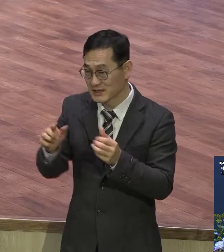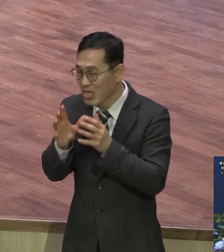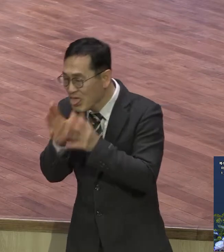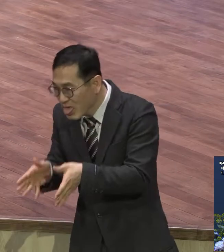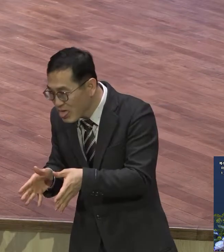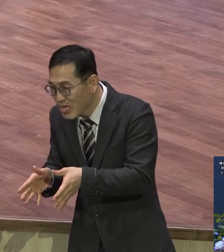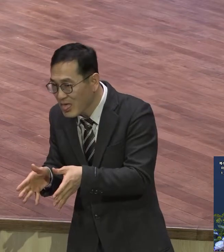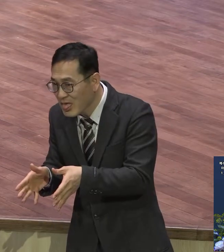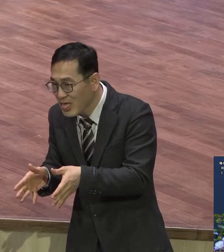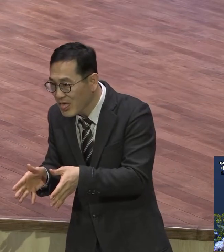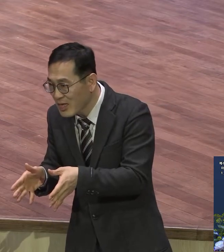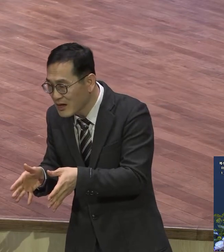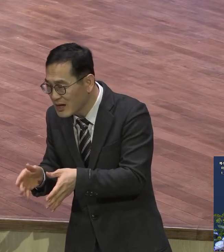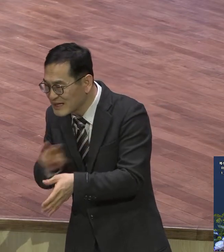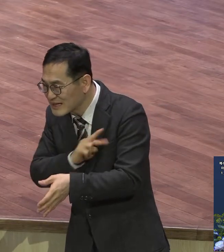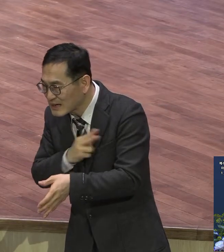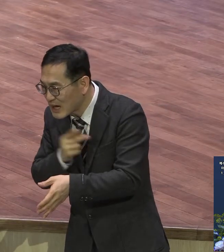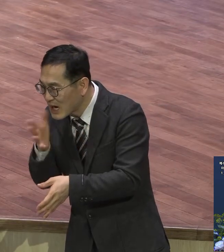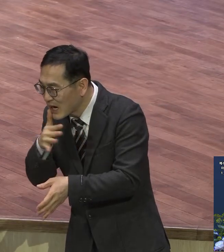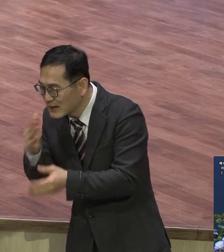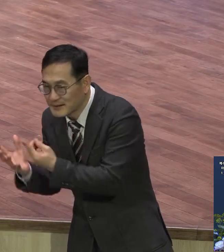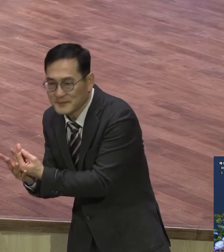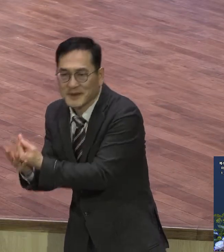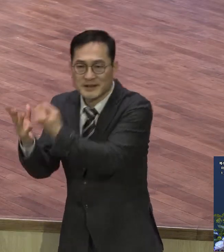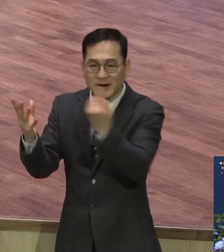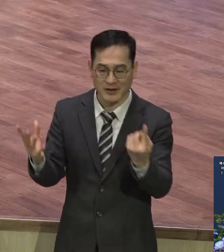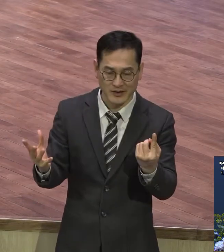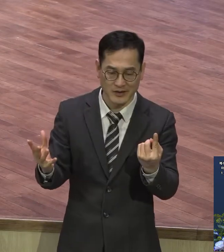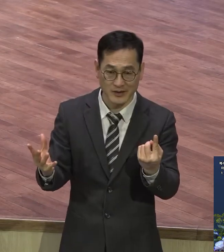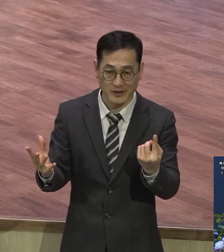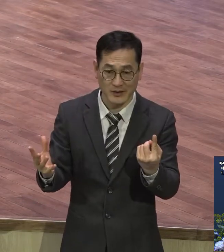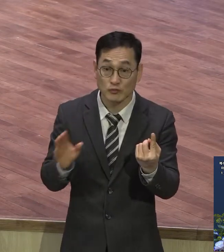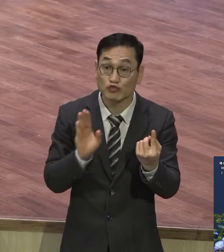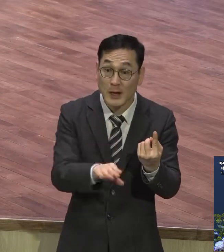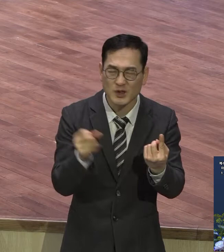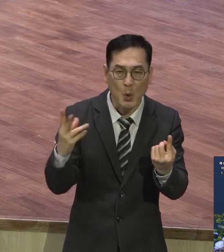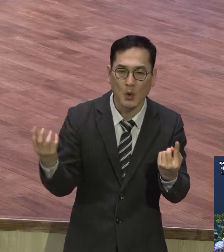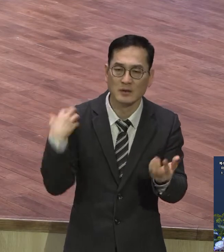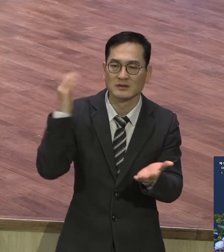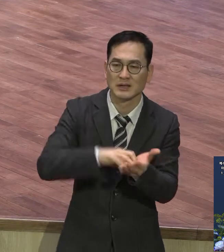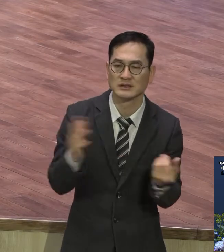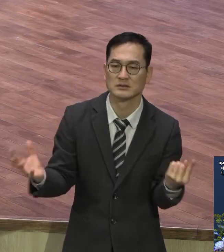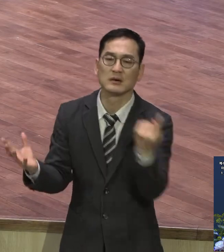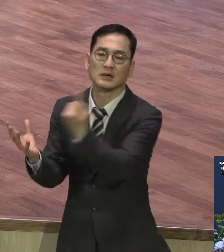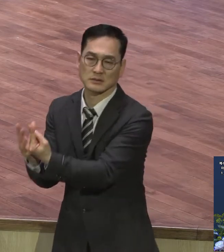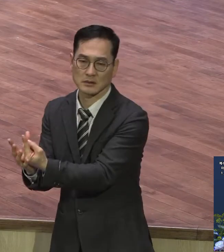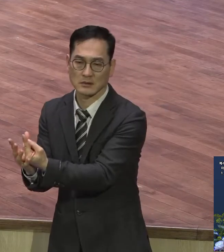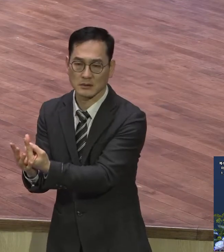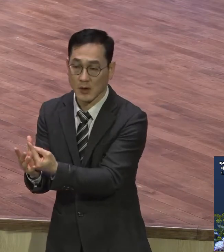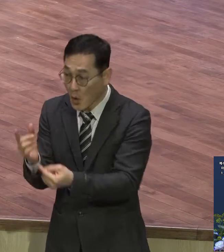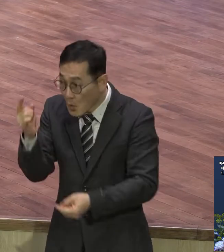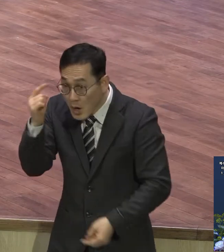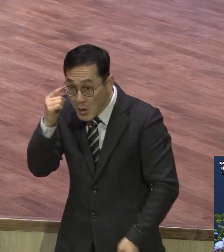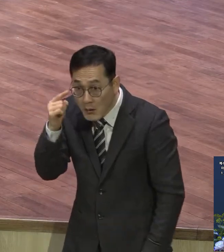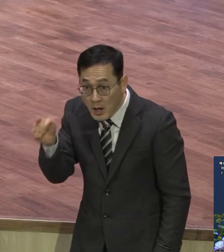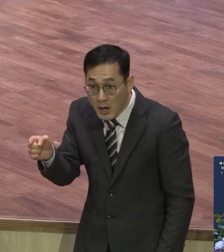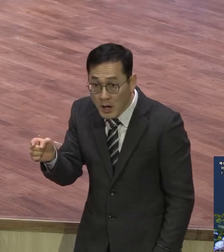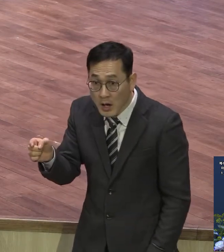빠져나왔는데 또 들어갔어 왜 또 들어갔냐 신천지에서 빠져나와 보니까